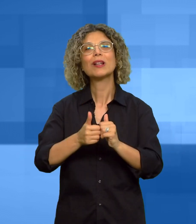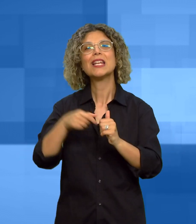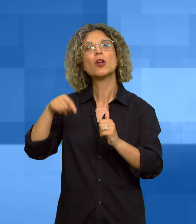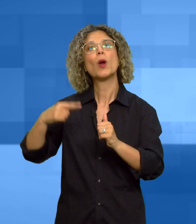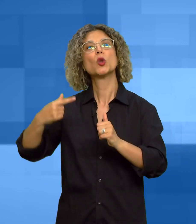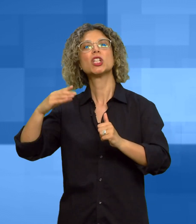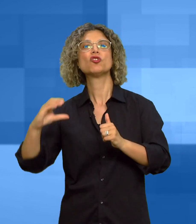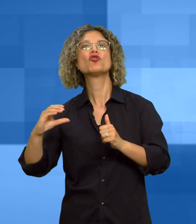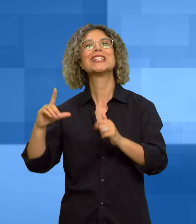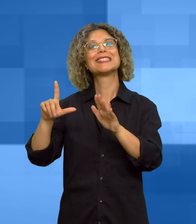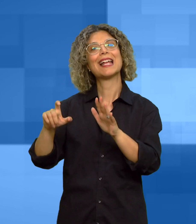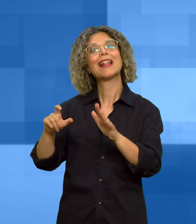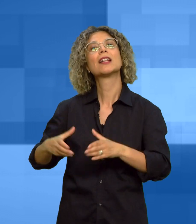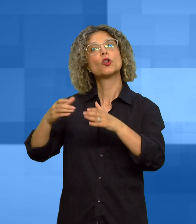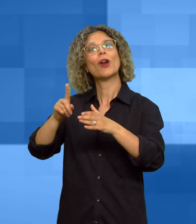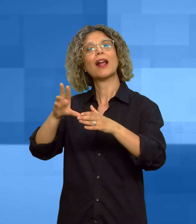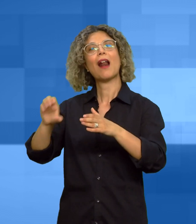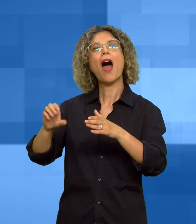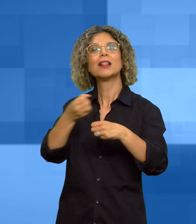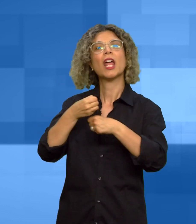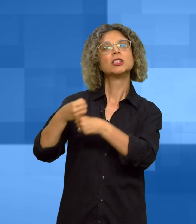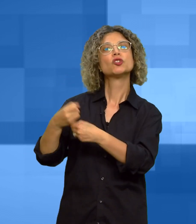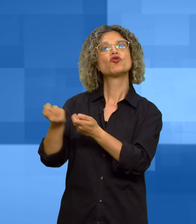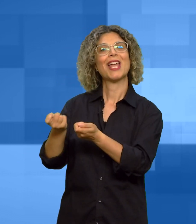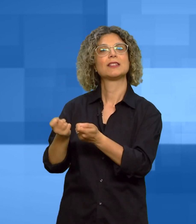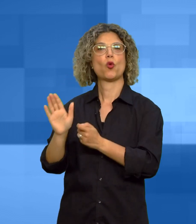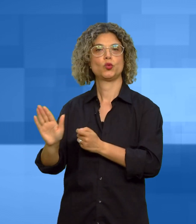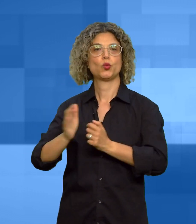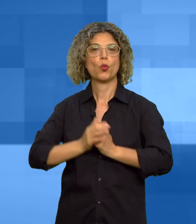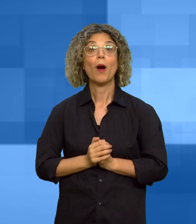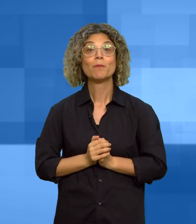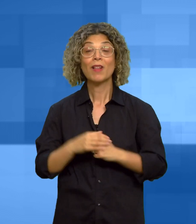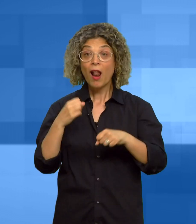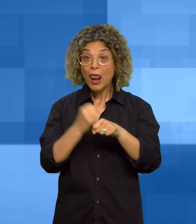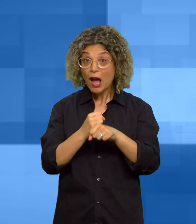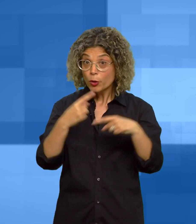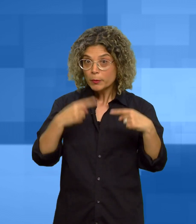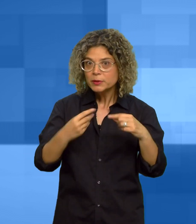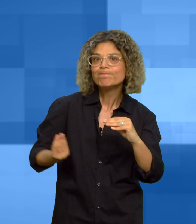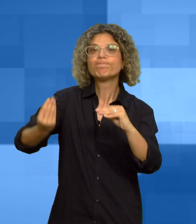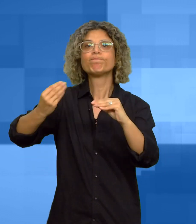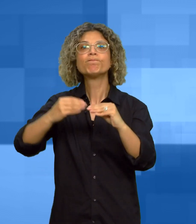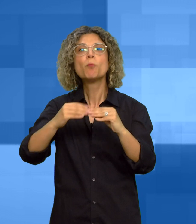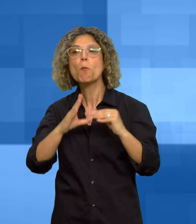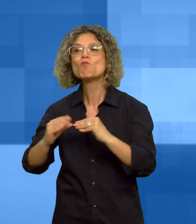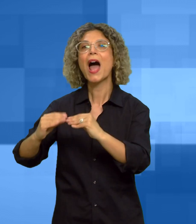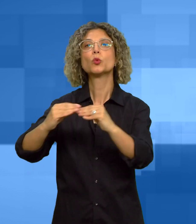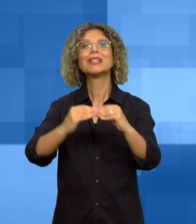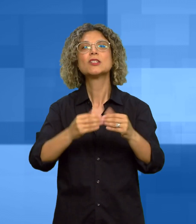70 Torre Grande a questi lavori si aggiunge la manutenzione dei restanti